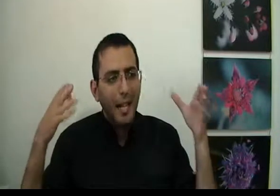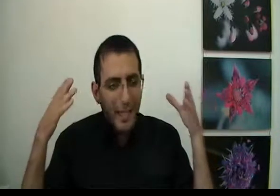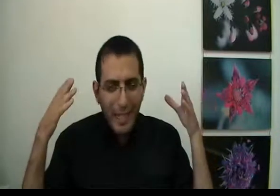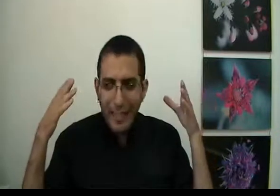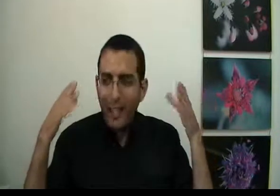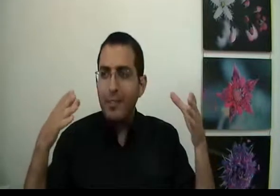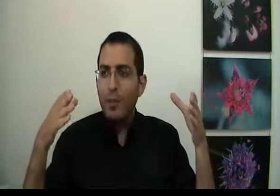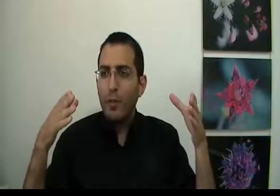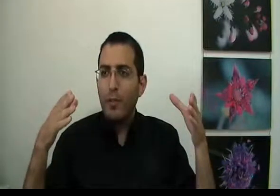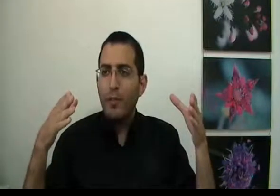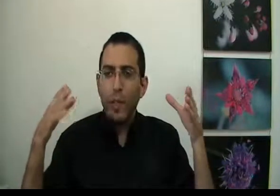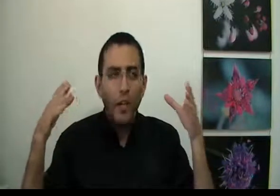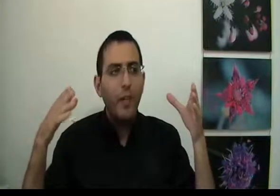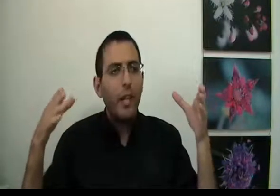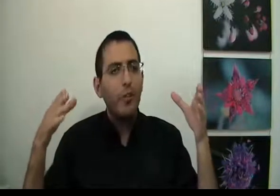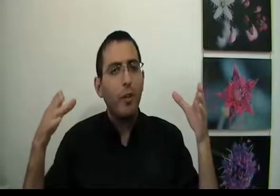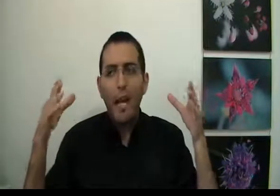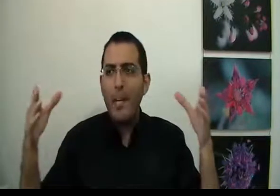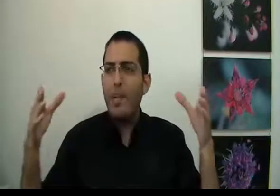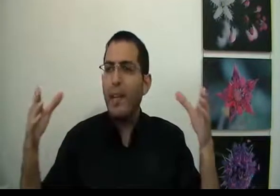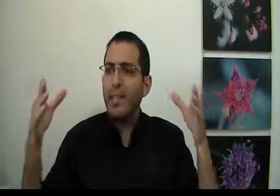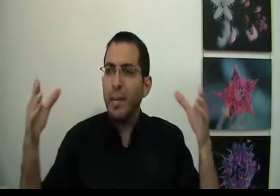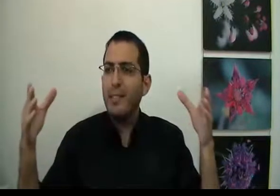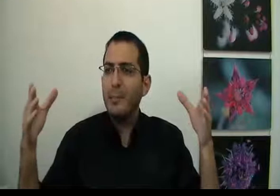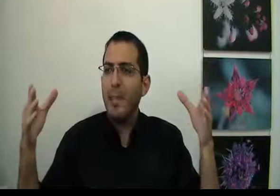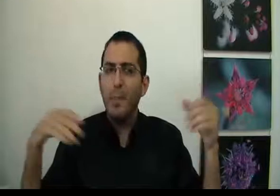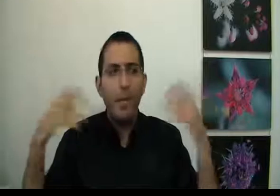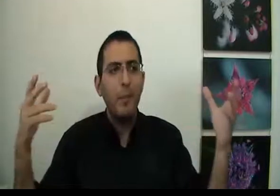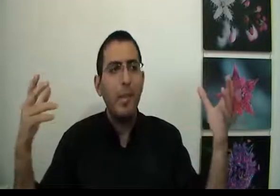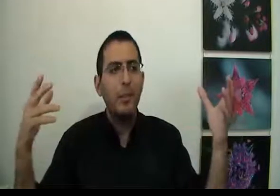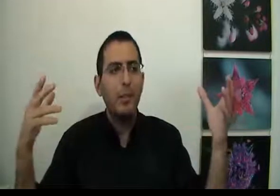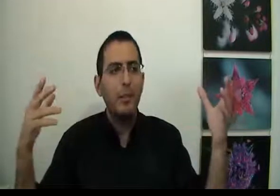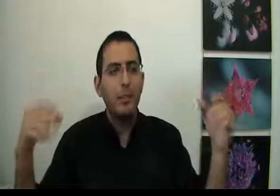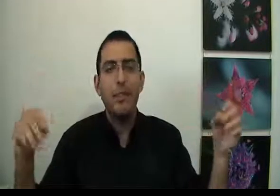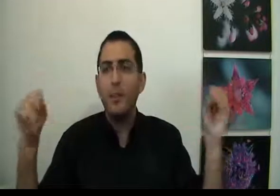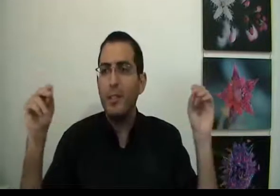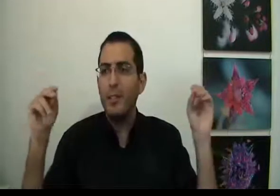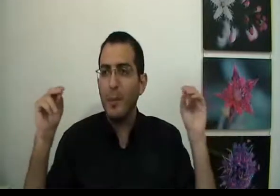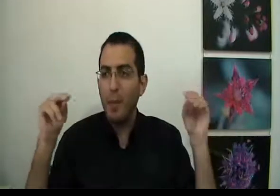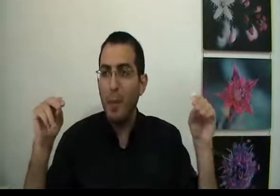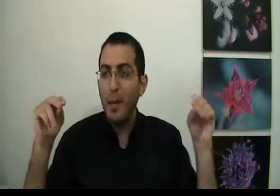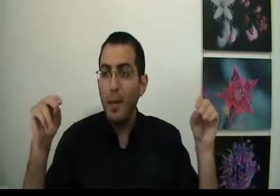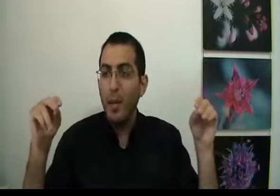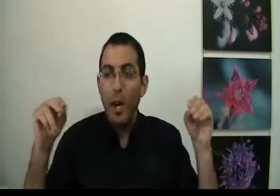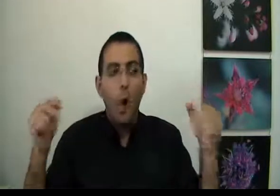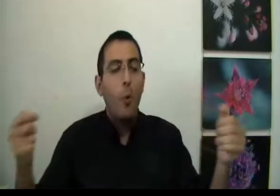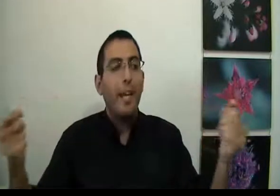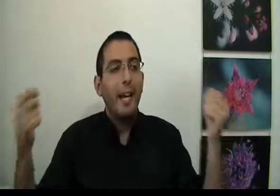ללכת עד הסוף ולא נפחד לשאול למה אני מפחד, מה הסיבה, למה אני בכלל רוצה את הרצון הזה ומי שעשה את זה מספיק פעמים הוא יגיע